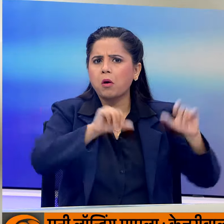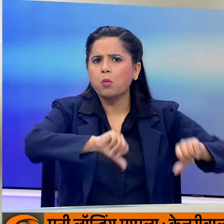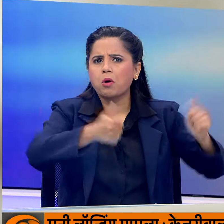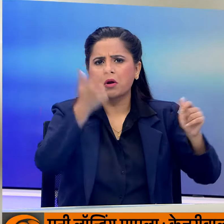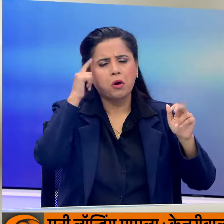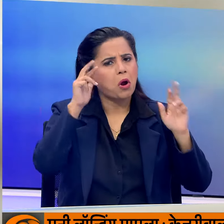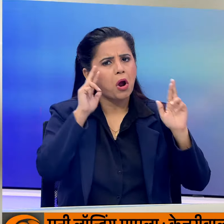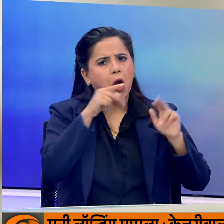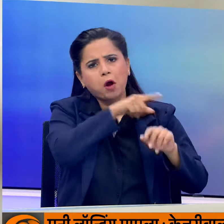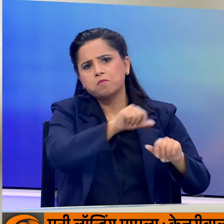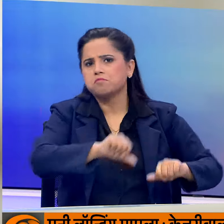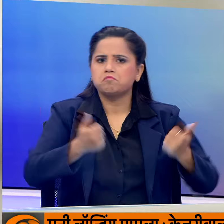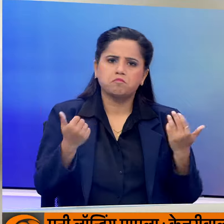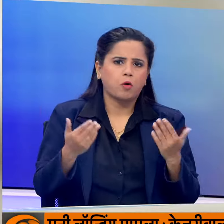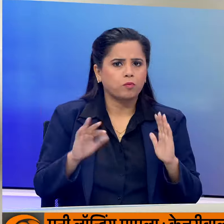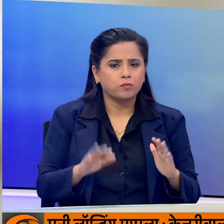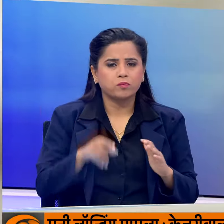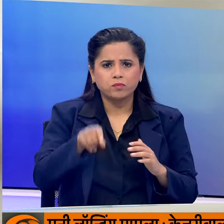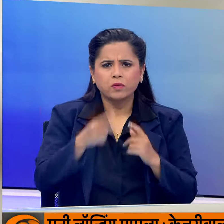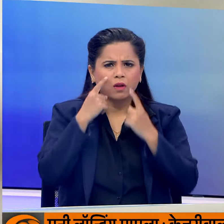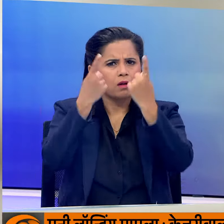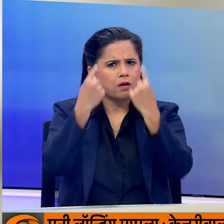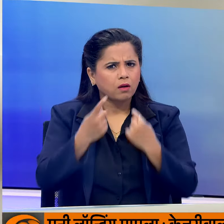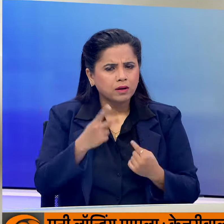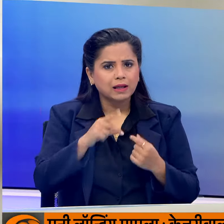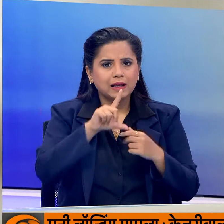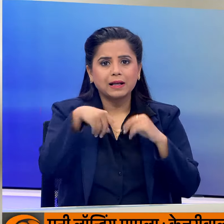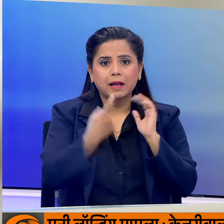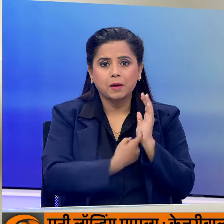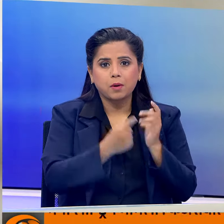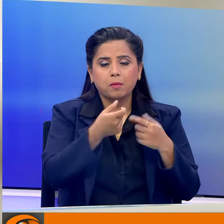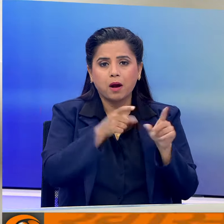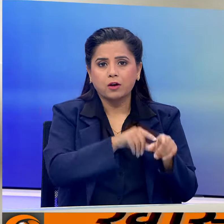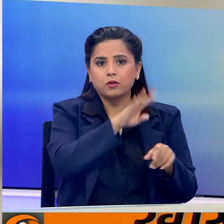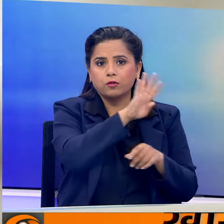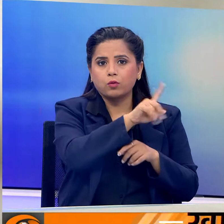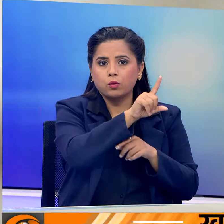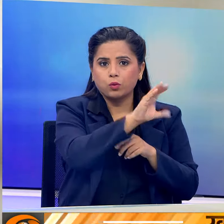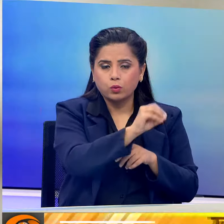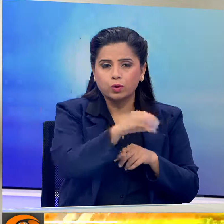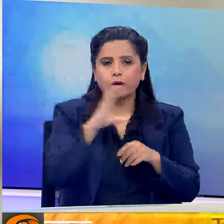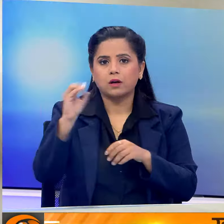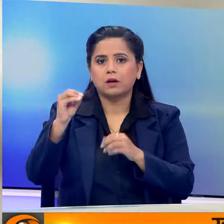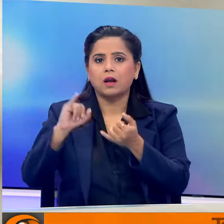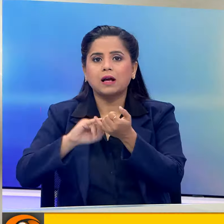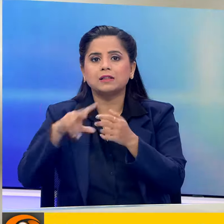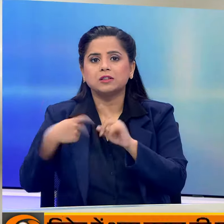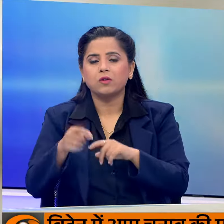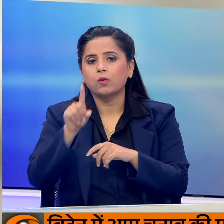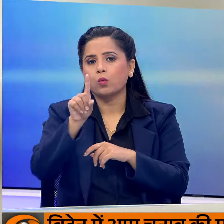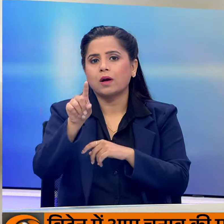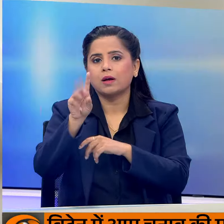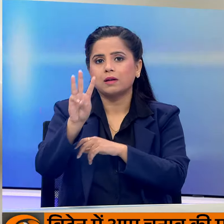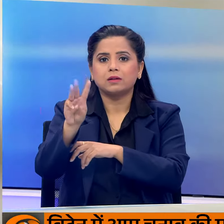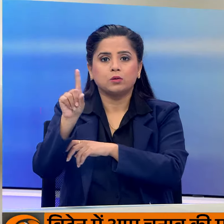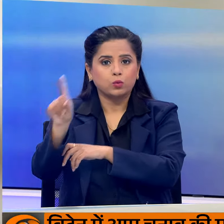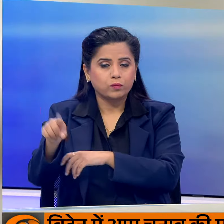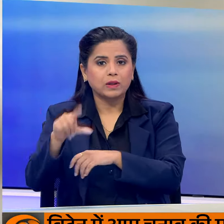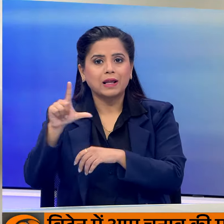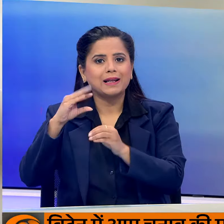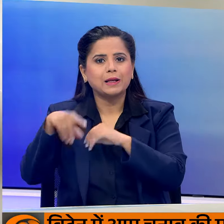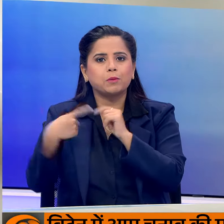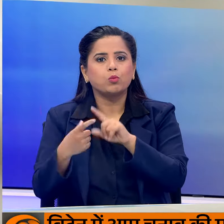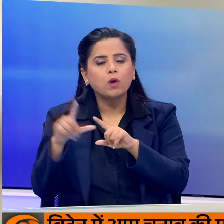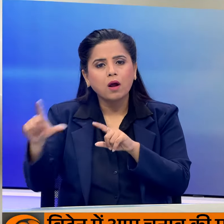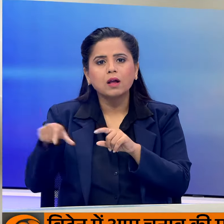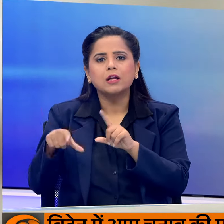भविश्यवानी की गई है इन सर्वेक्षणों में लेबर पार्टी को 410, कंजर्वेटिव पार्टी को 131 और लिप्रल